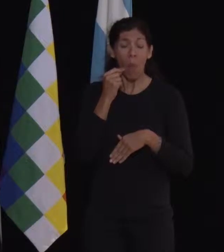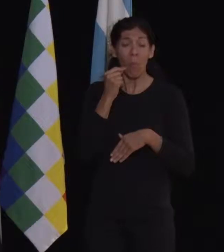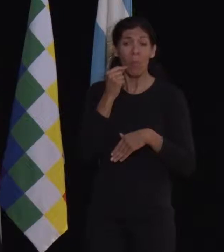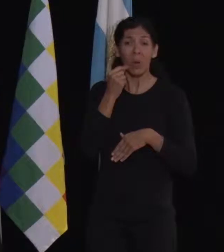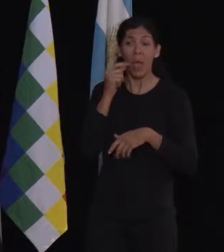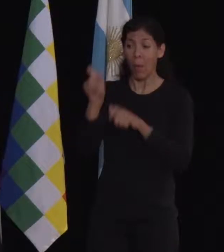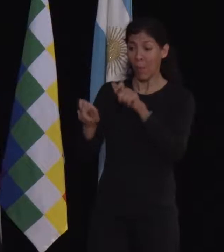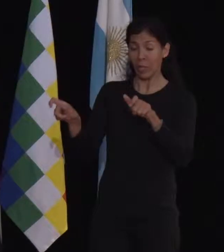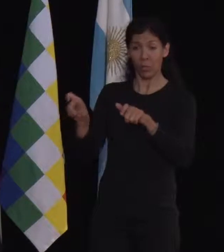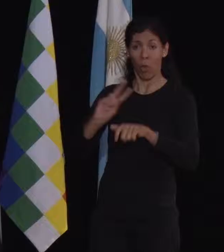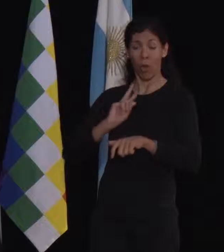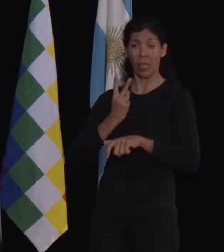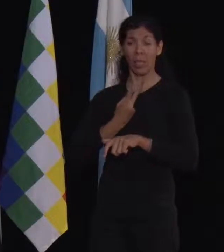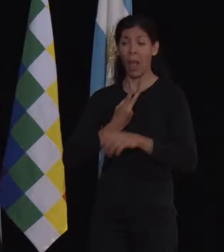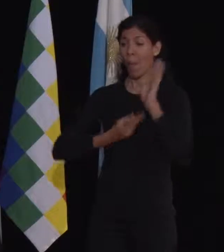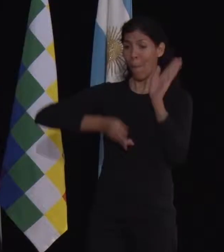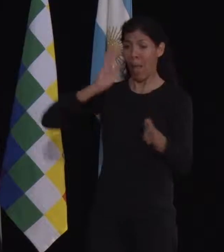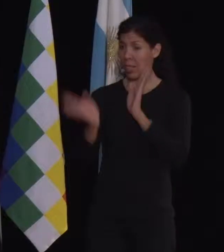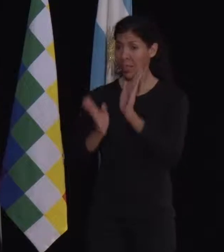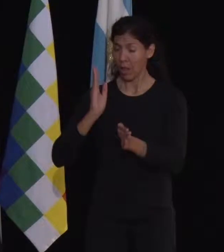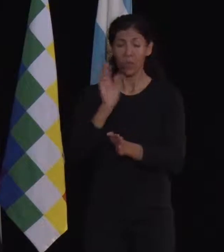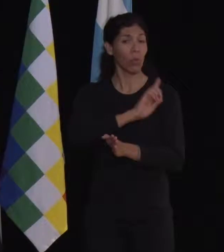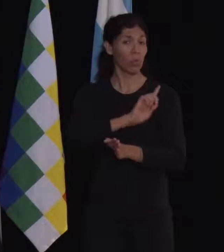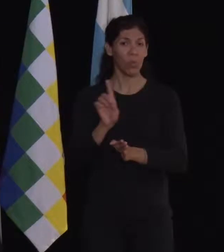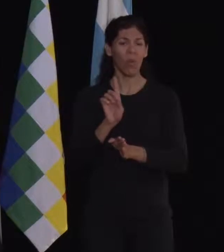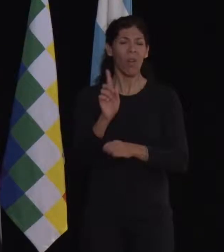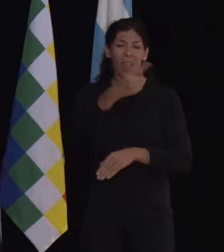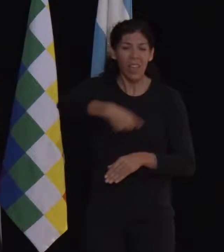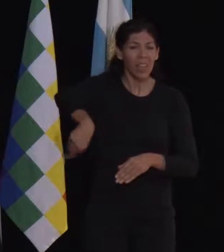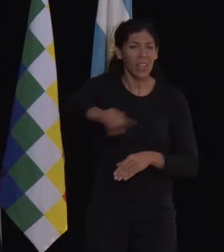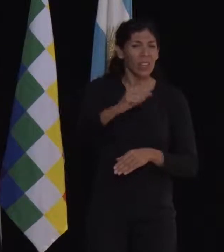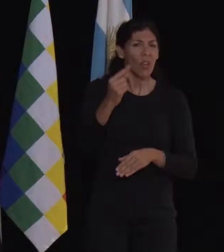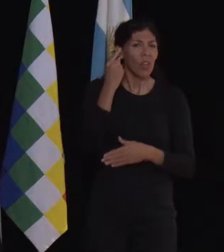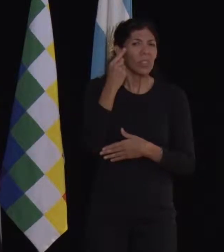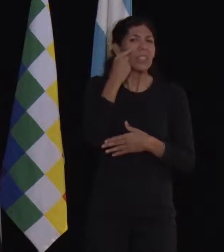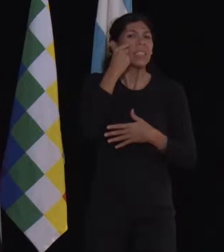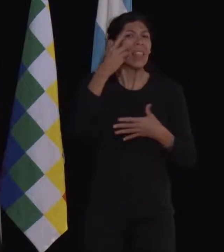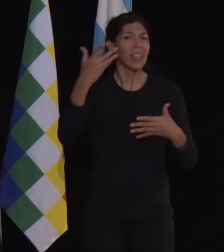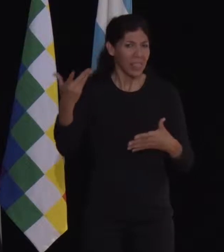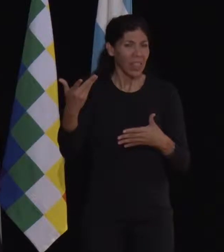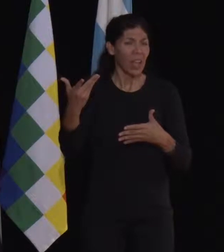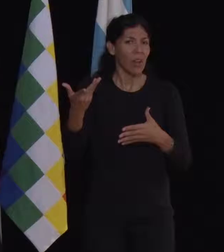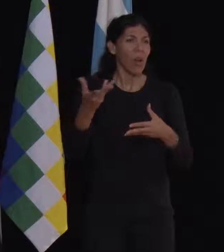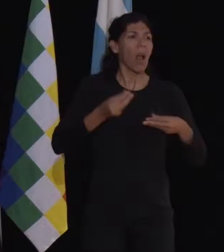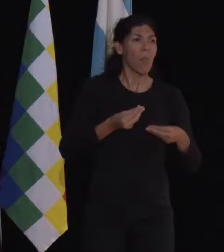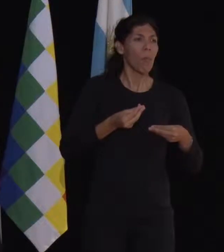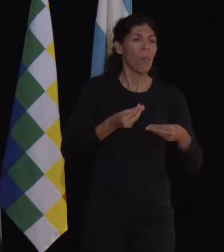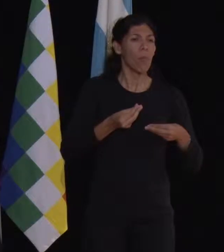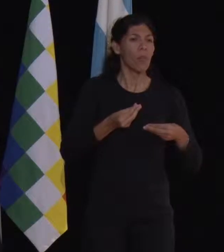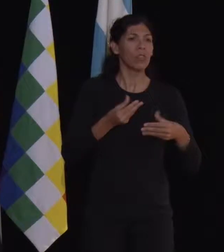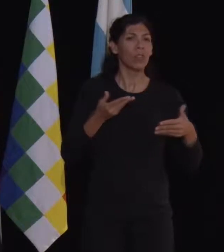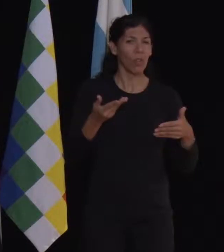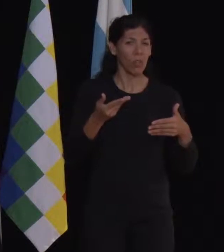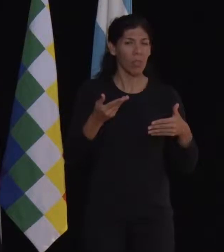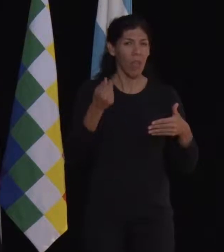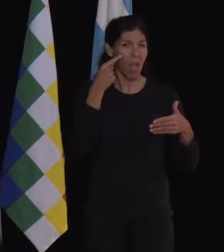personas trans, y trataron de aportar desde una perspectiva un